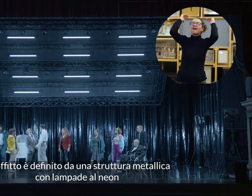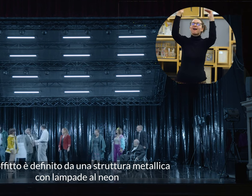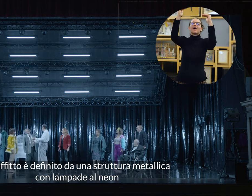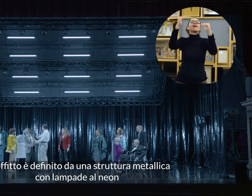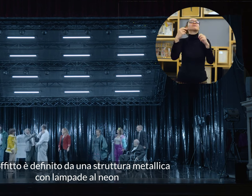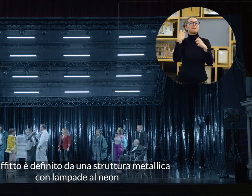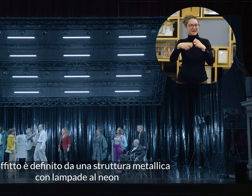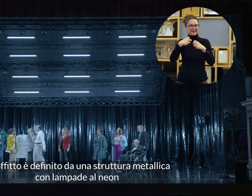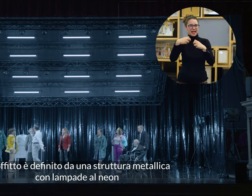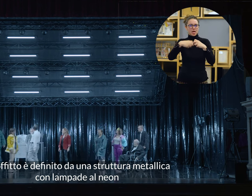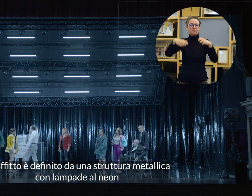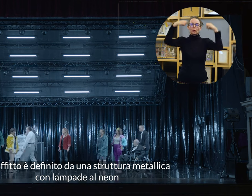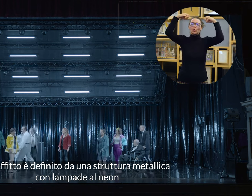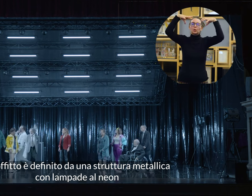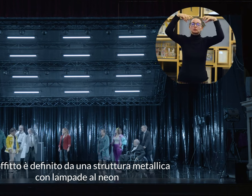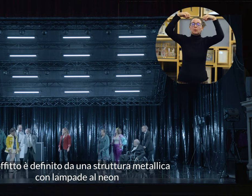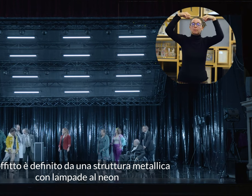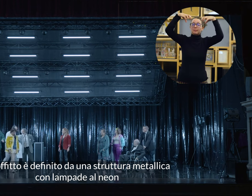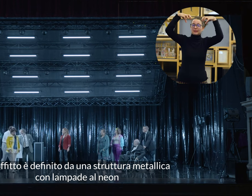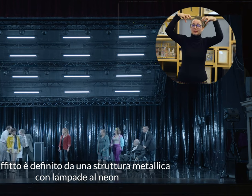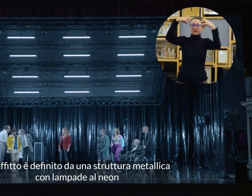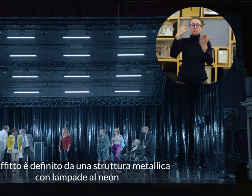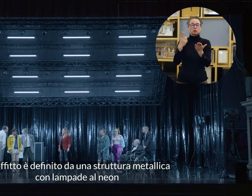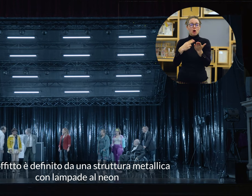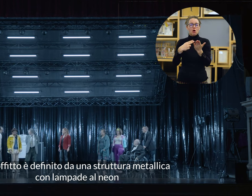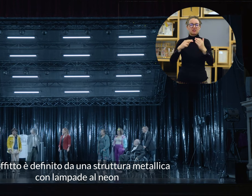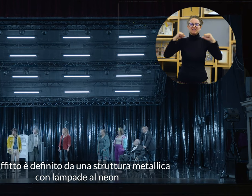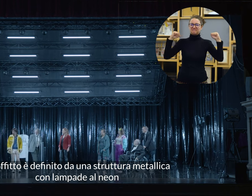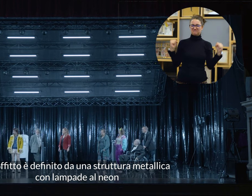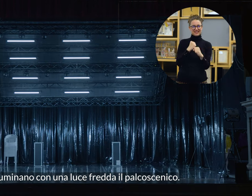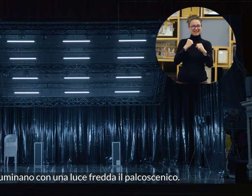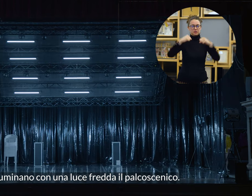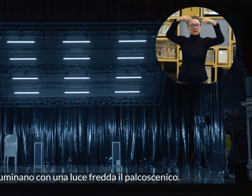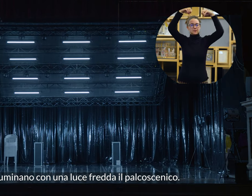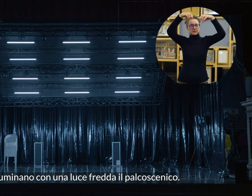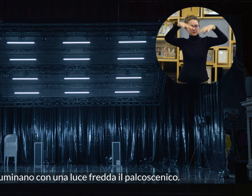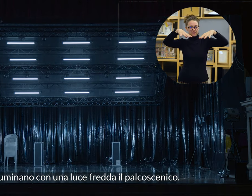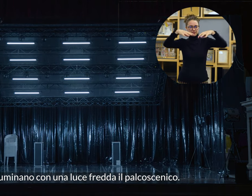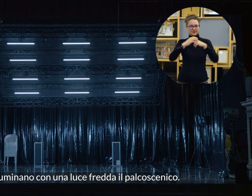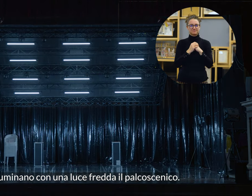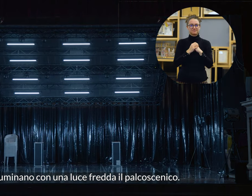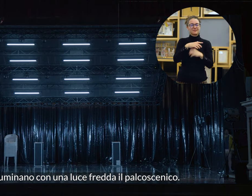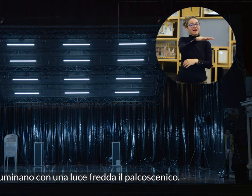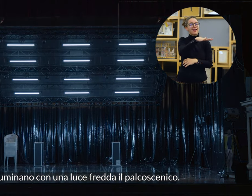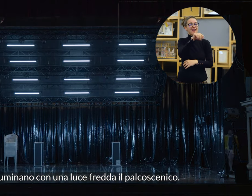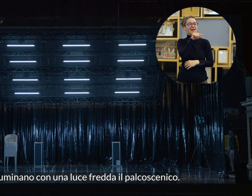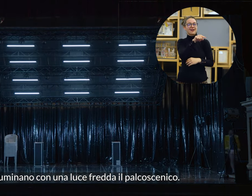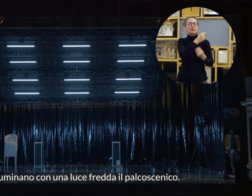è definito da una struttura metallica con lampade al neon che illuminano con una luce fredda il